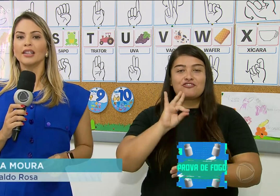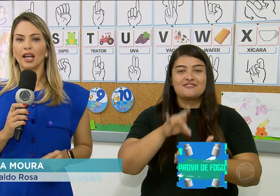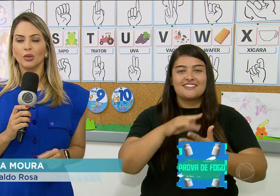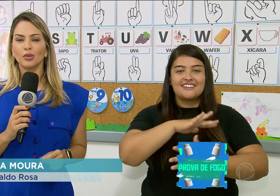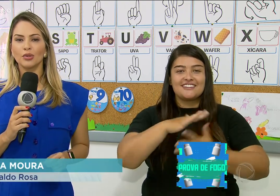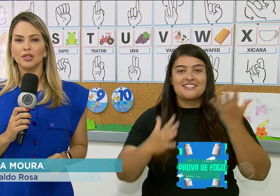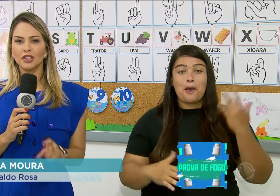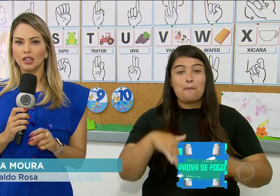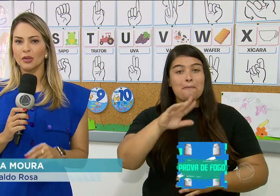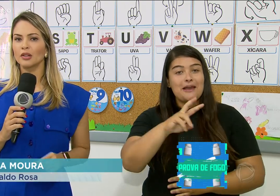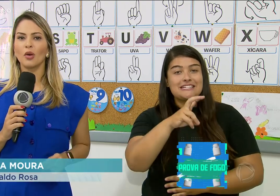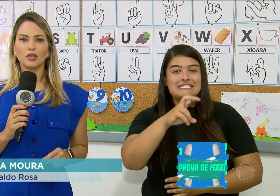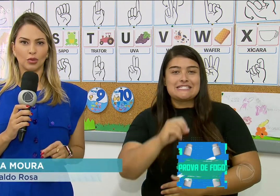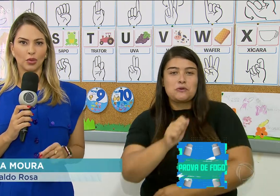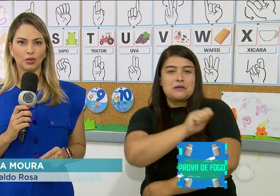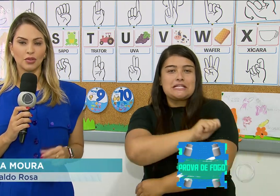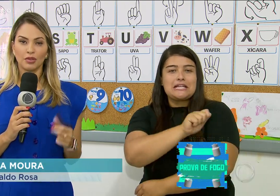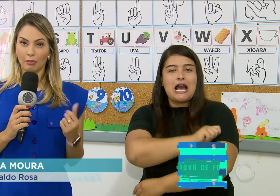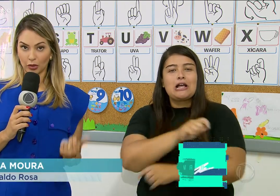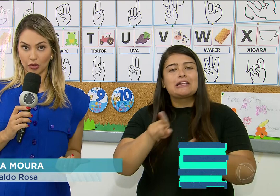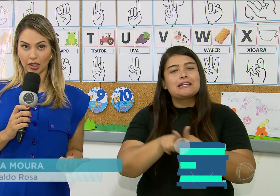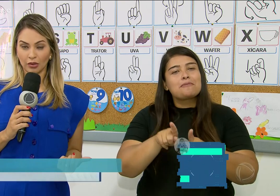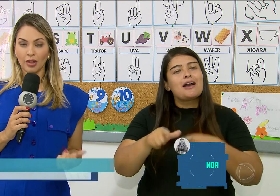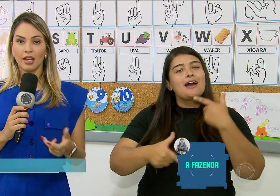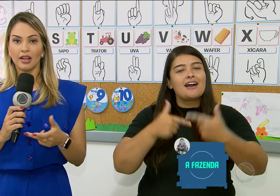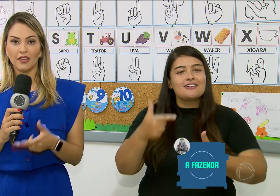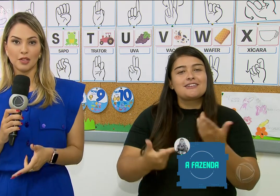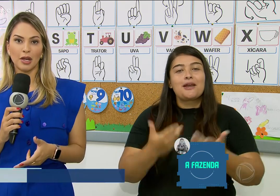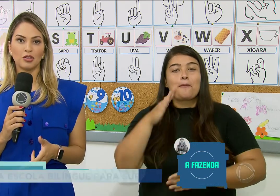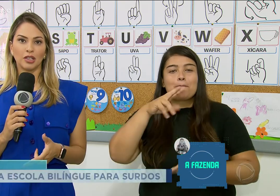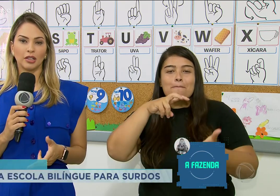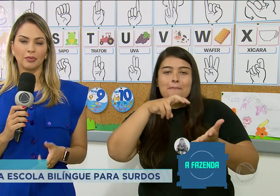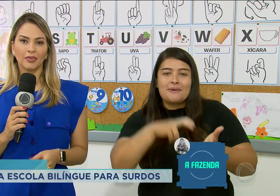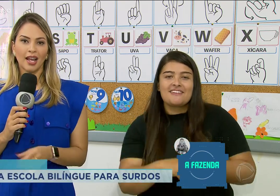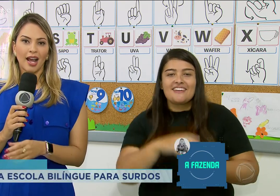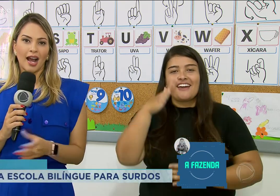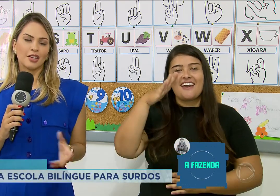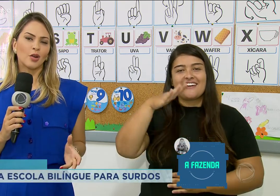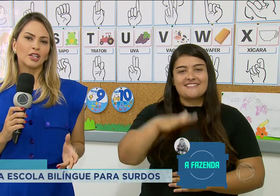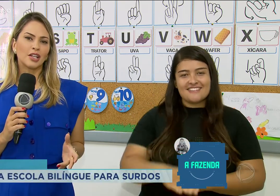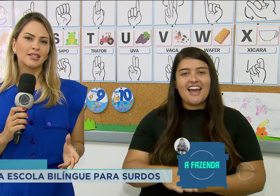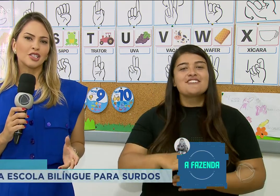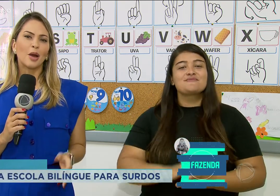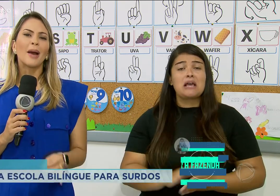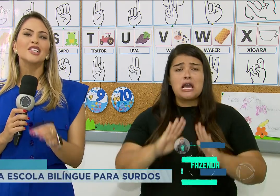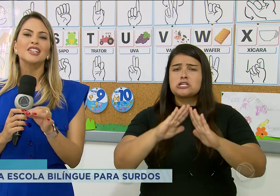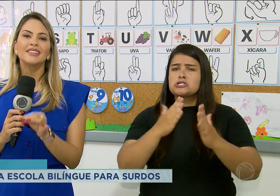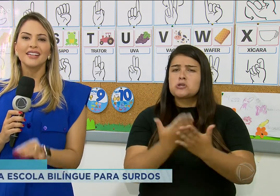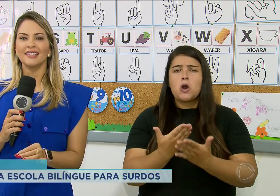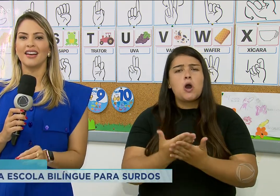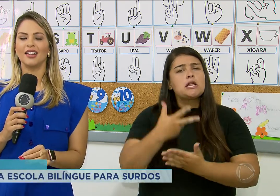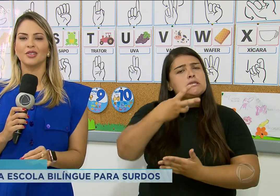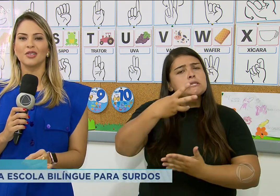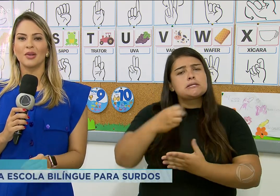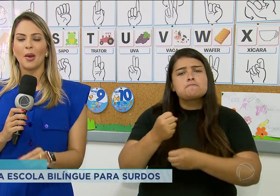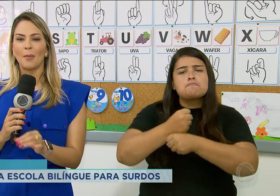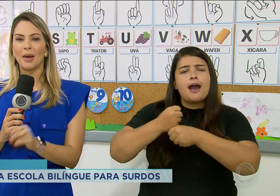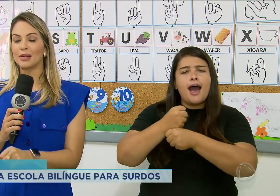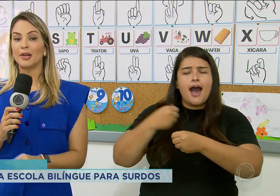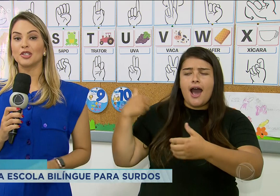alunos dividido em dois turnos, matutino e vespertino. A escola já existe há mais de 30 anos, mas a partir de